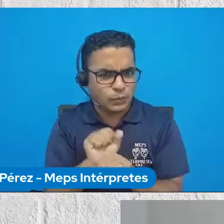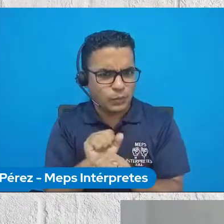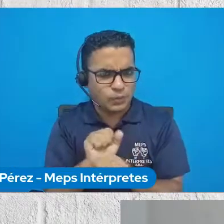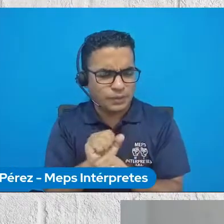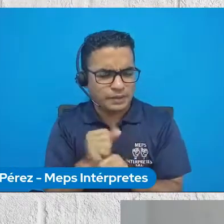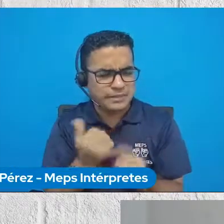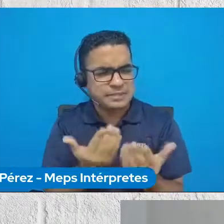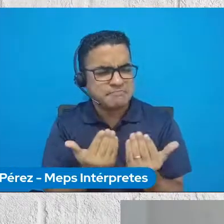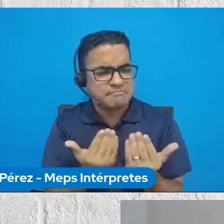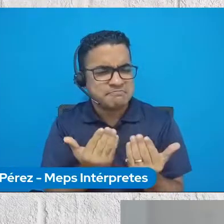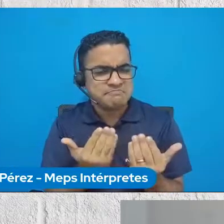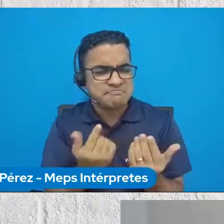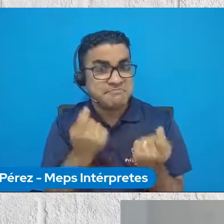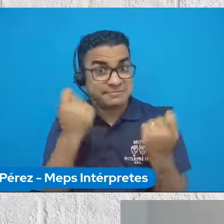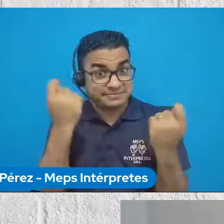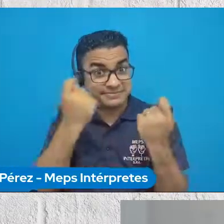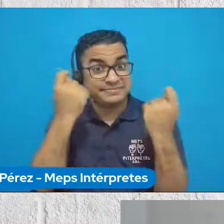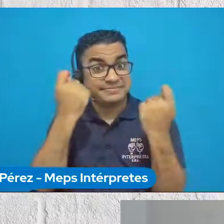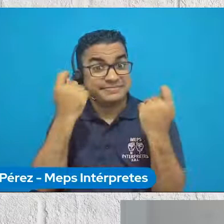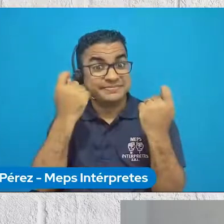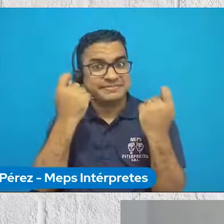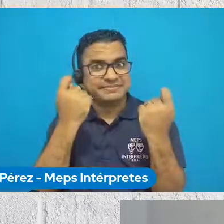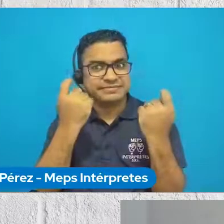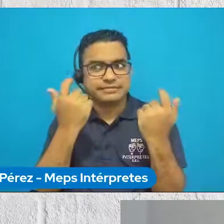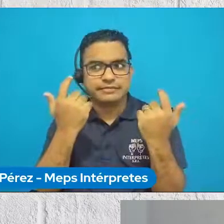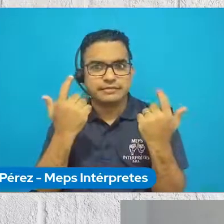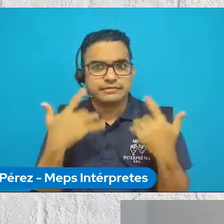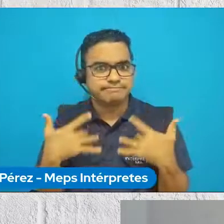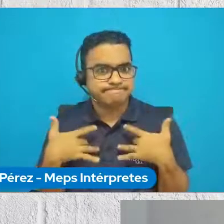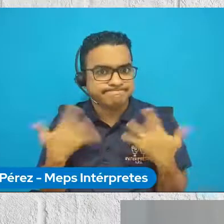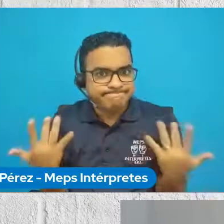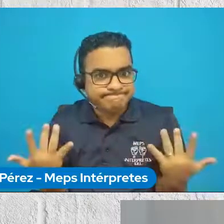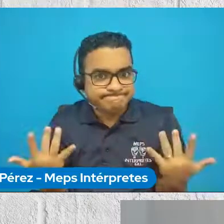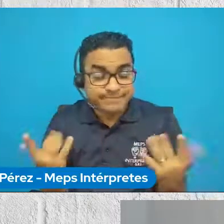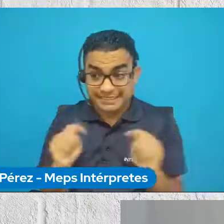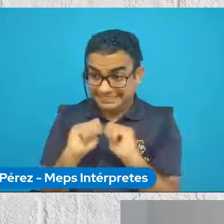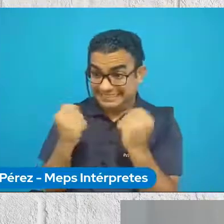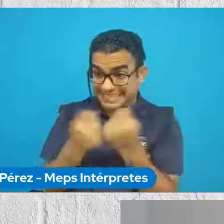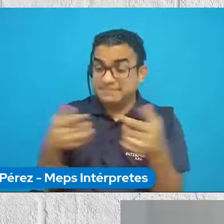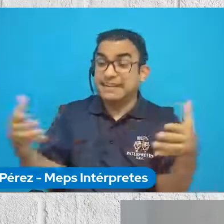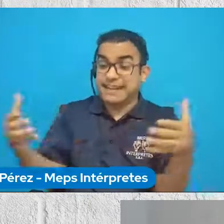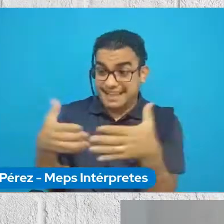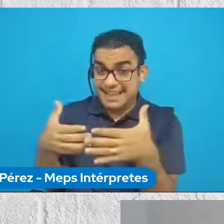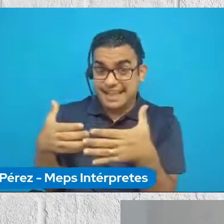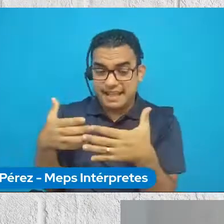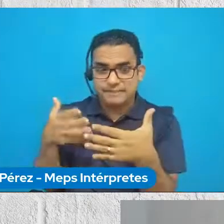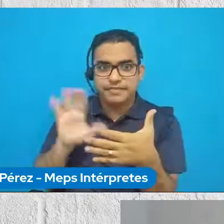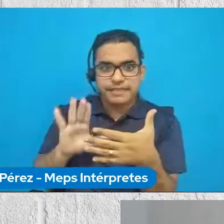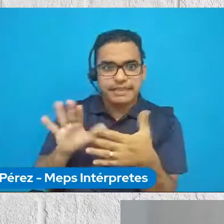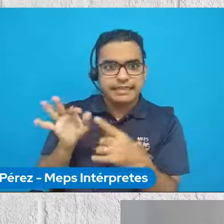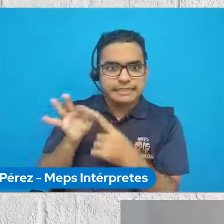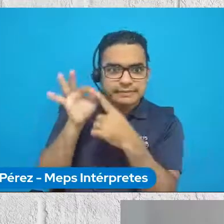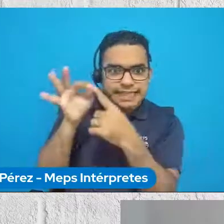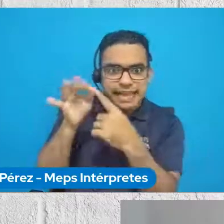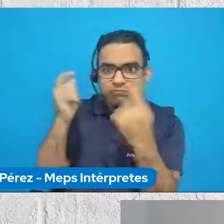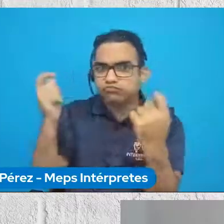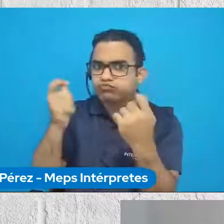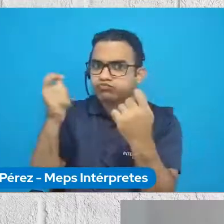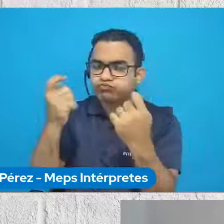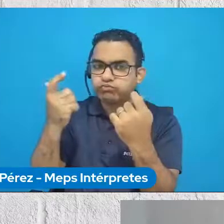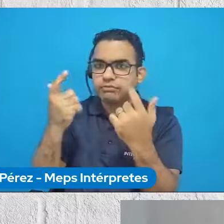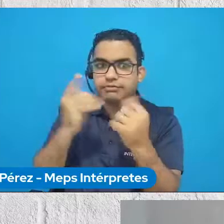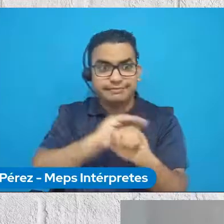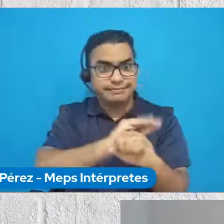se trató, qué es lo que hicieron como parte del equipo del proyecto especial bicentenario para responder a la